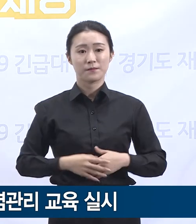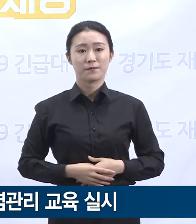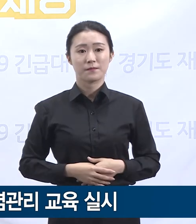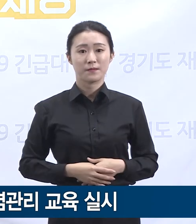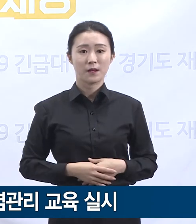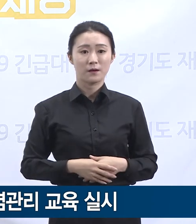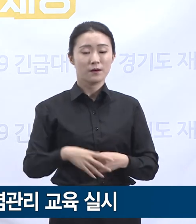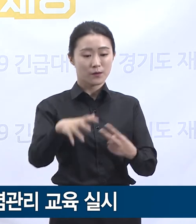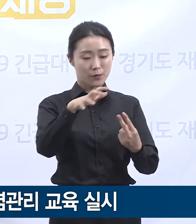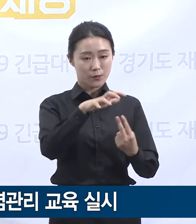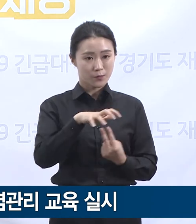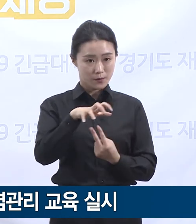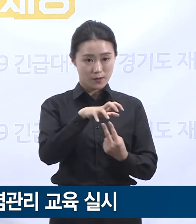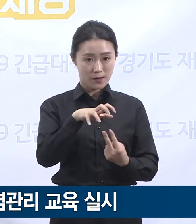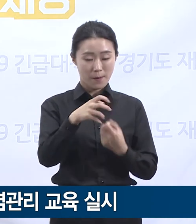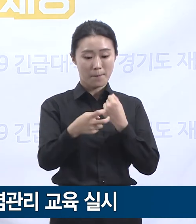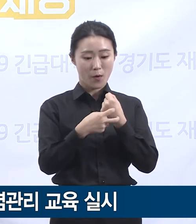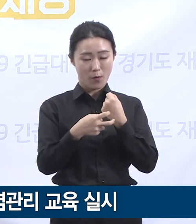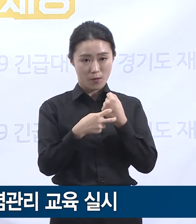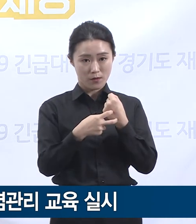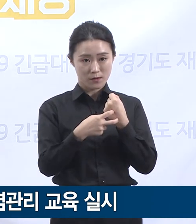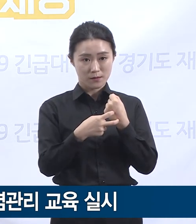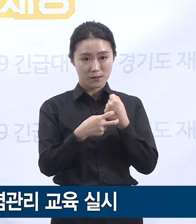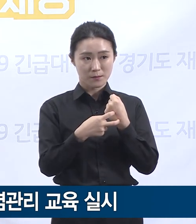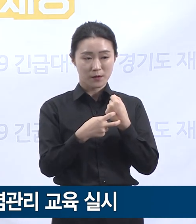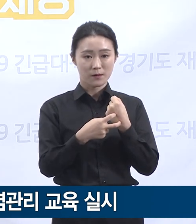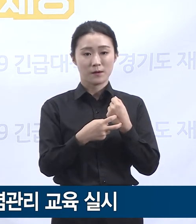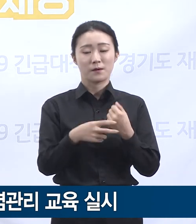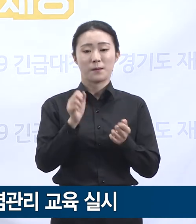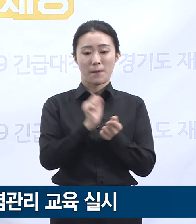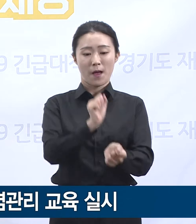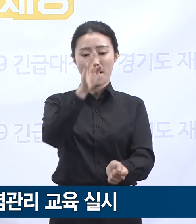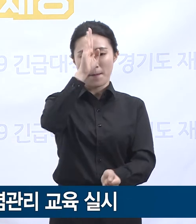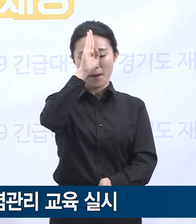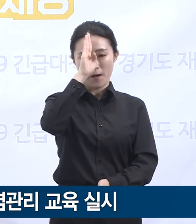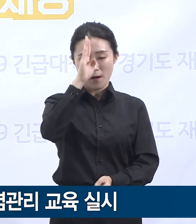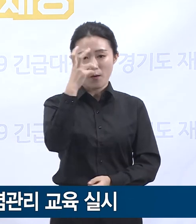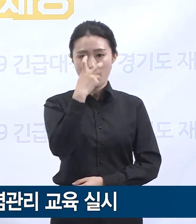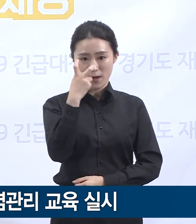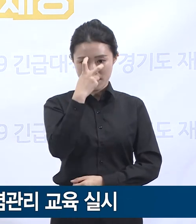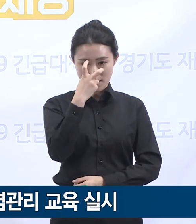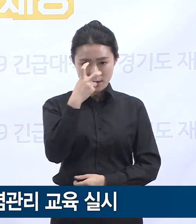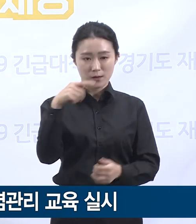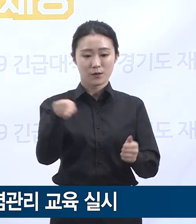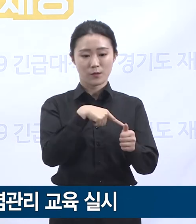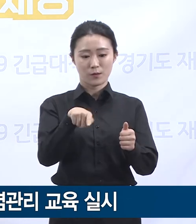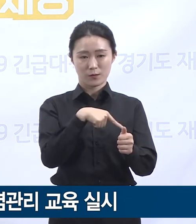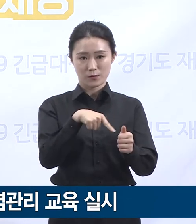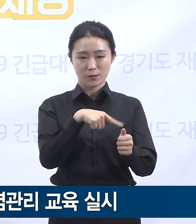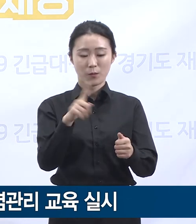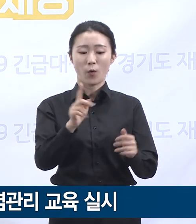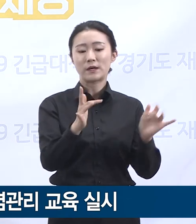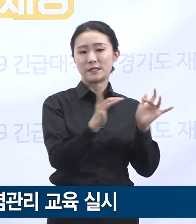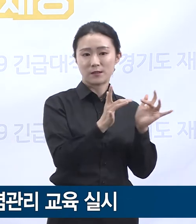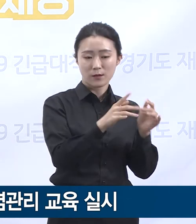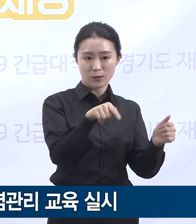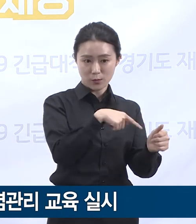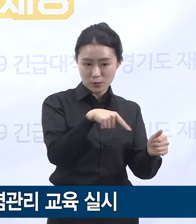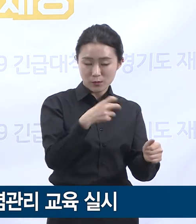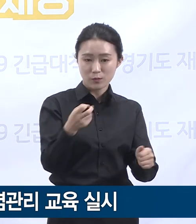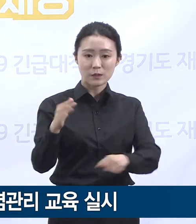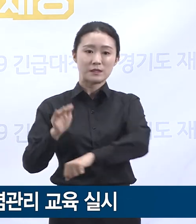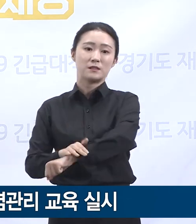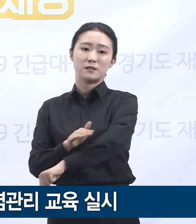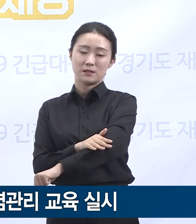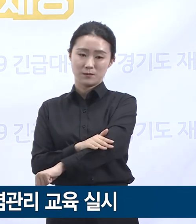요양병원 편이라는 과정명으로 실시되는 이번 프로그램은 온라인 기본교육과 오프라인 실습교육과정으로 구성되어